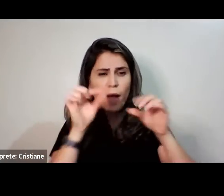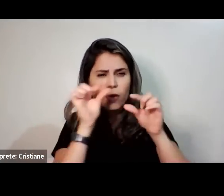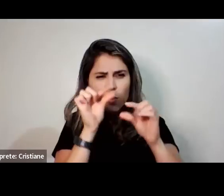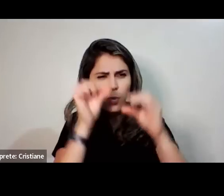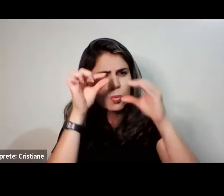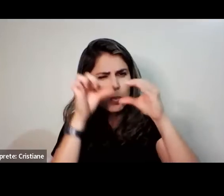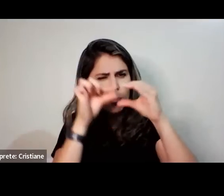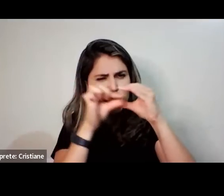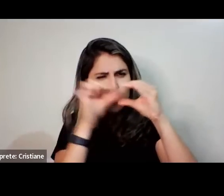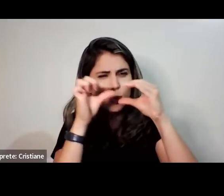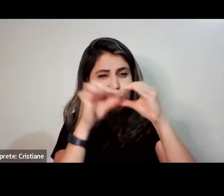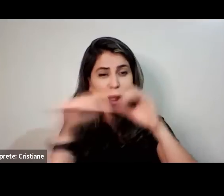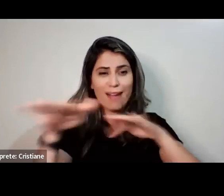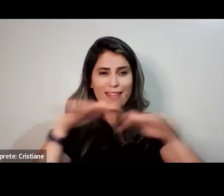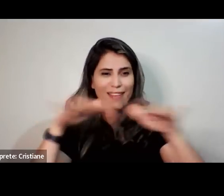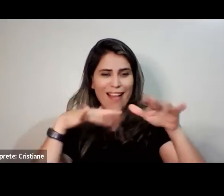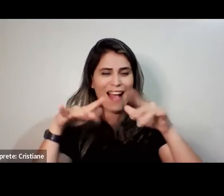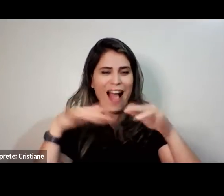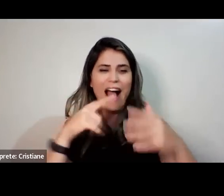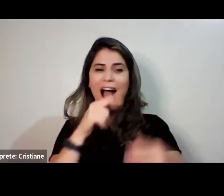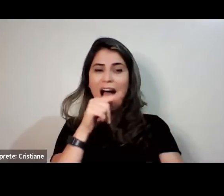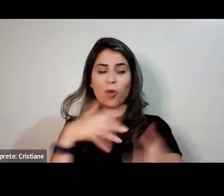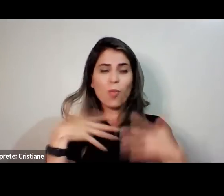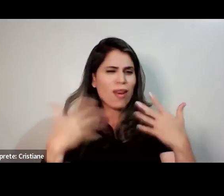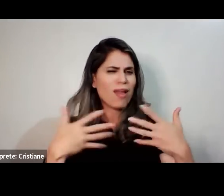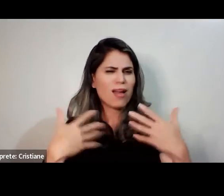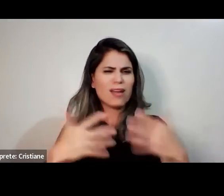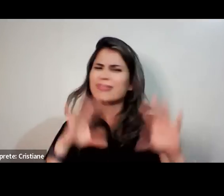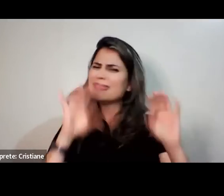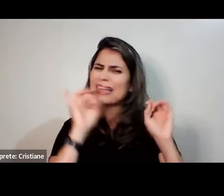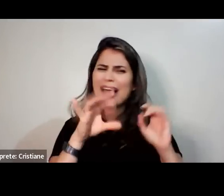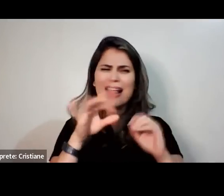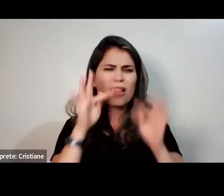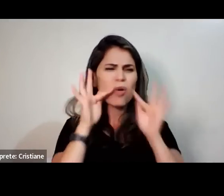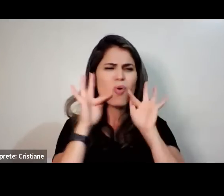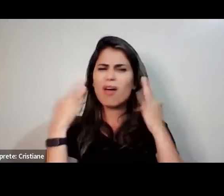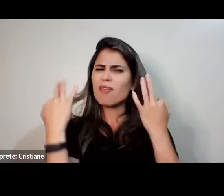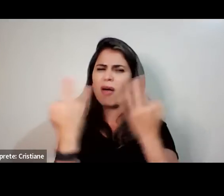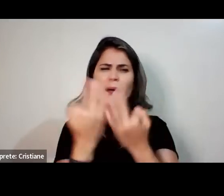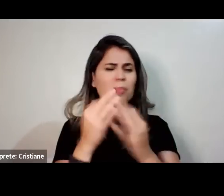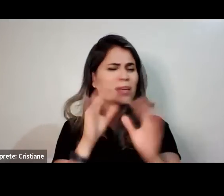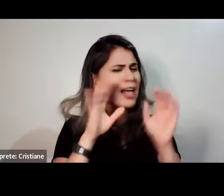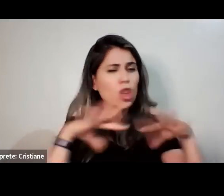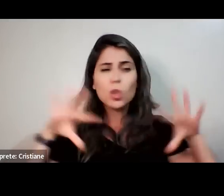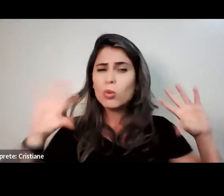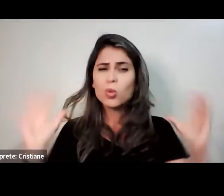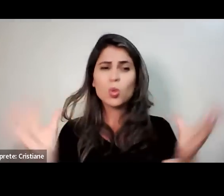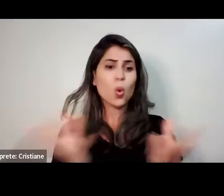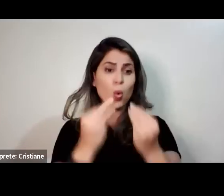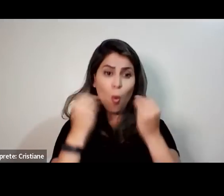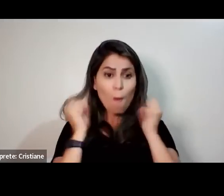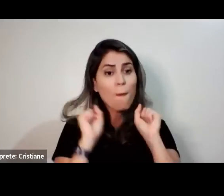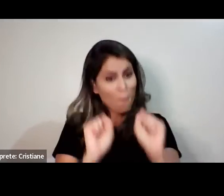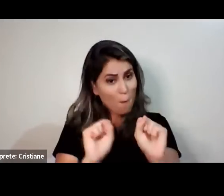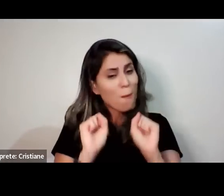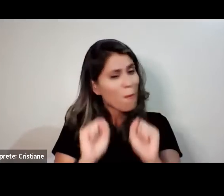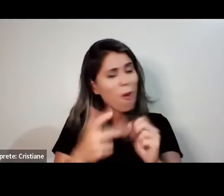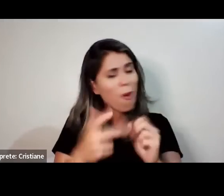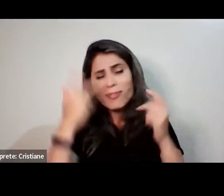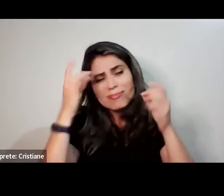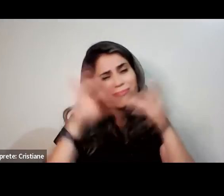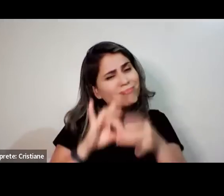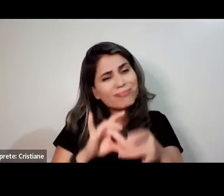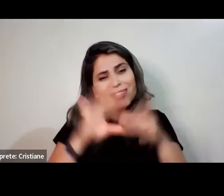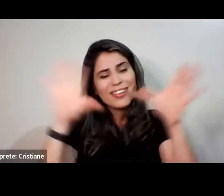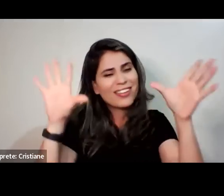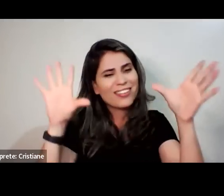contraindicação. Crianças, idosos, todos podem usar. Então, o uso contínuo vai limpando